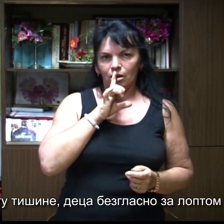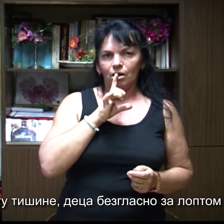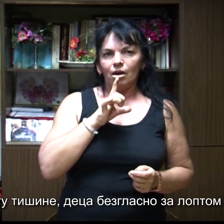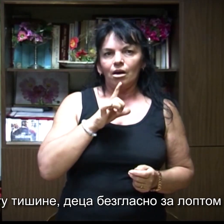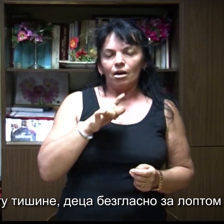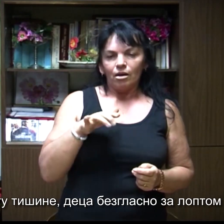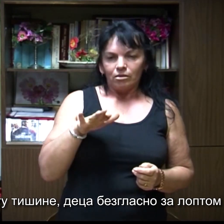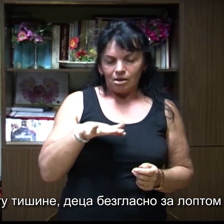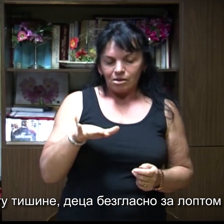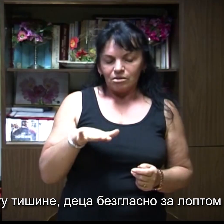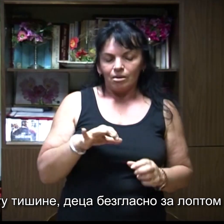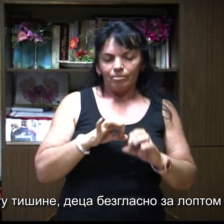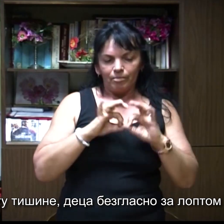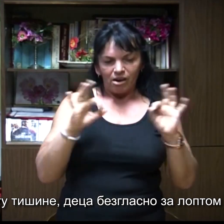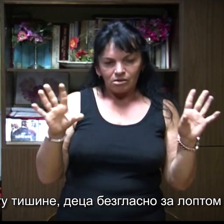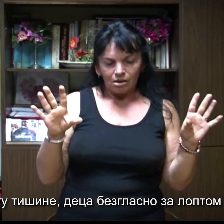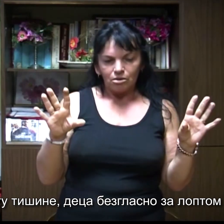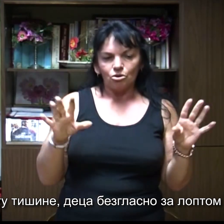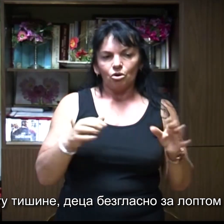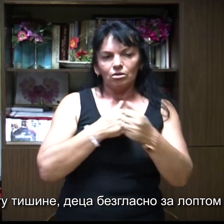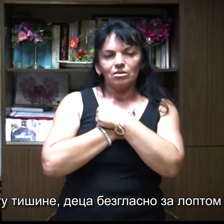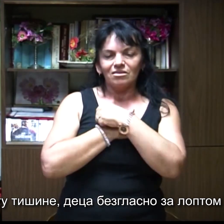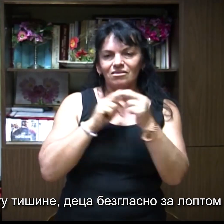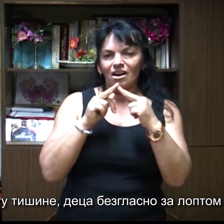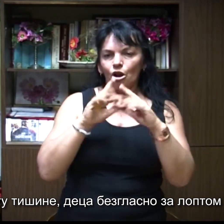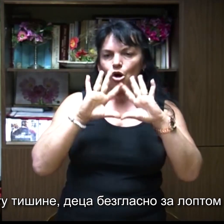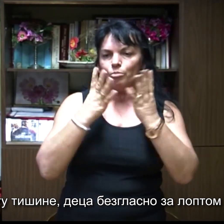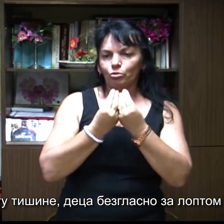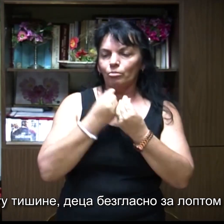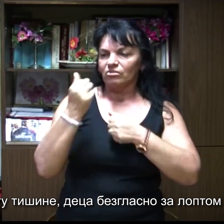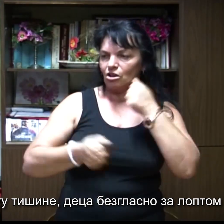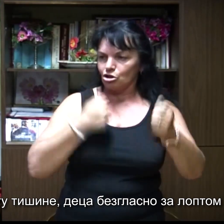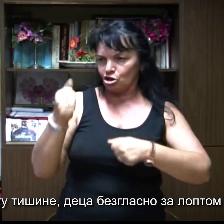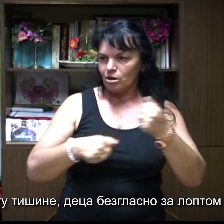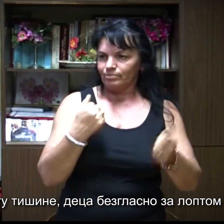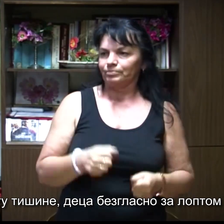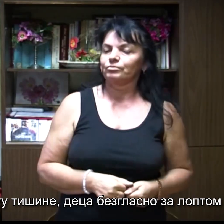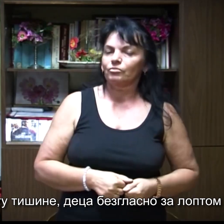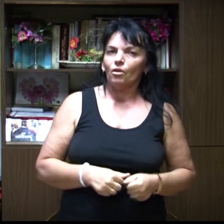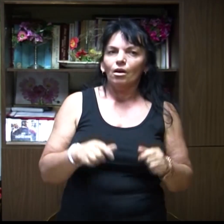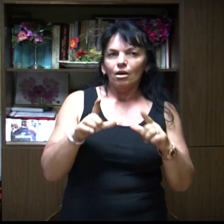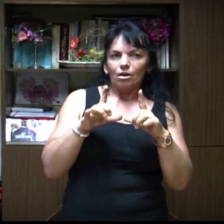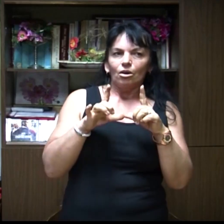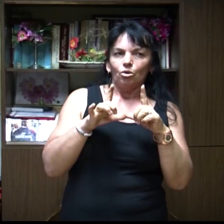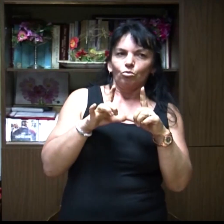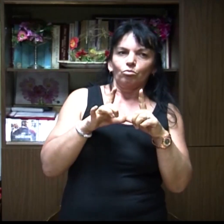Deca bezklatno za loptom trče, u